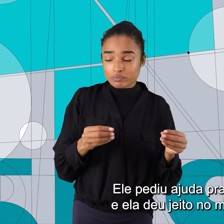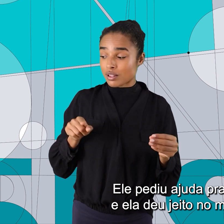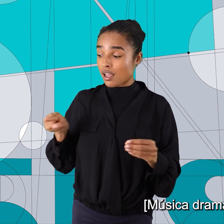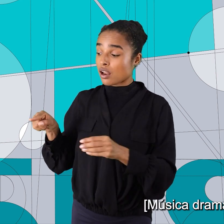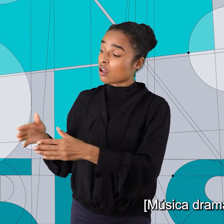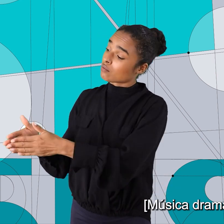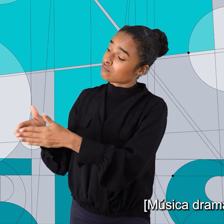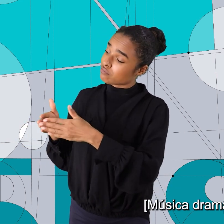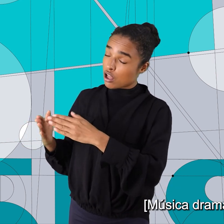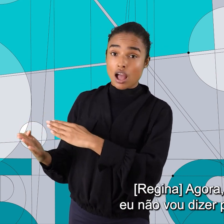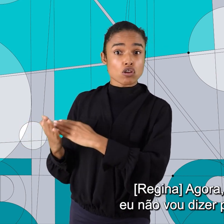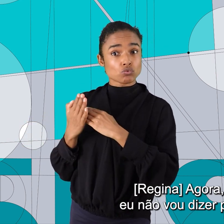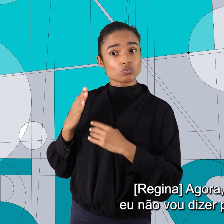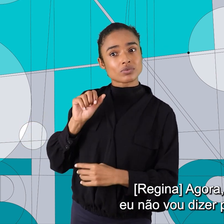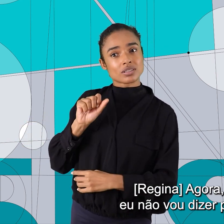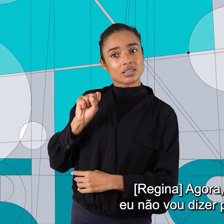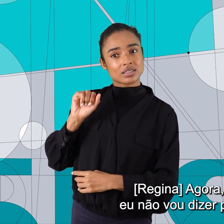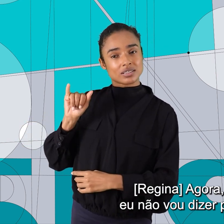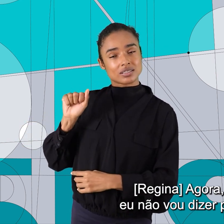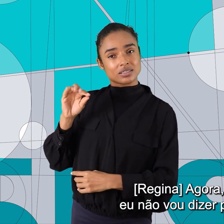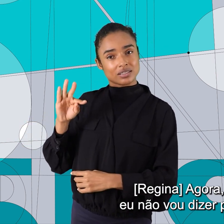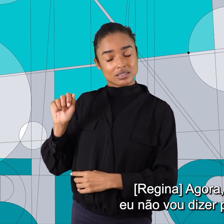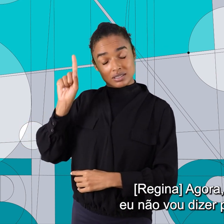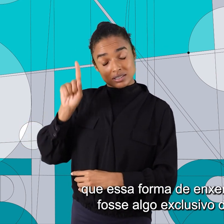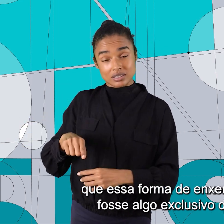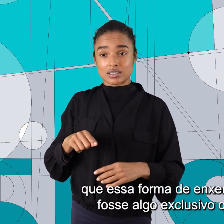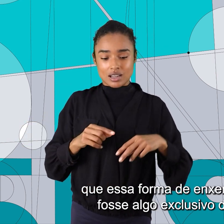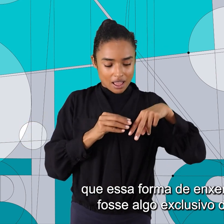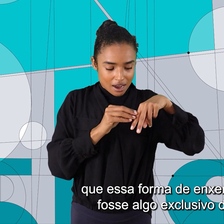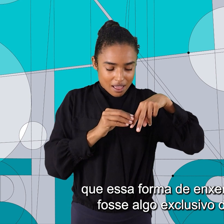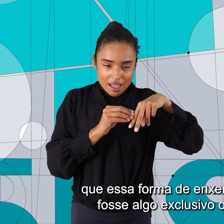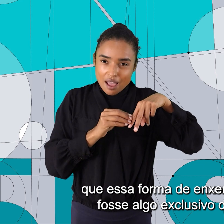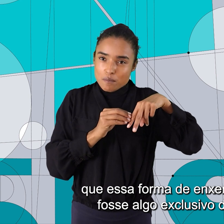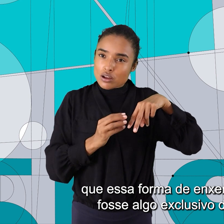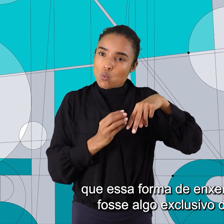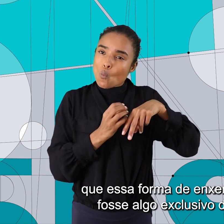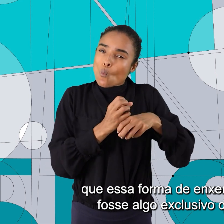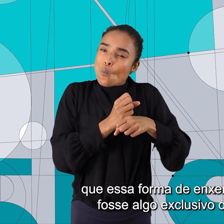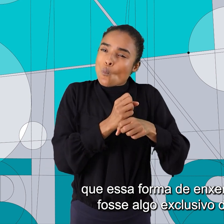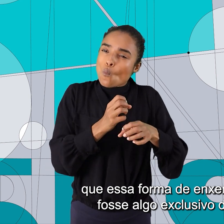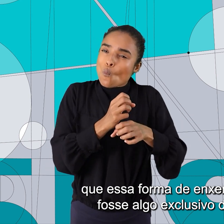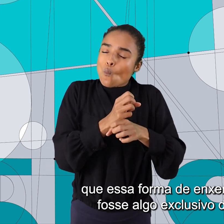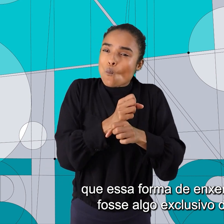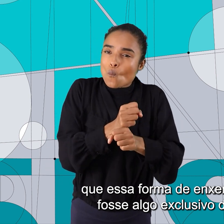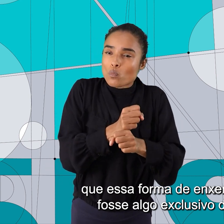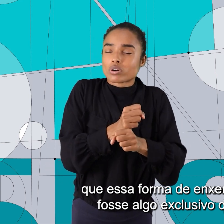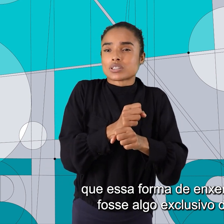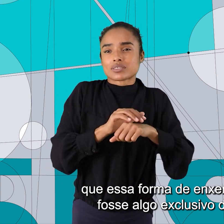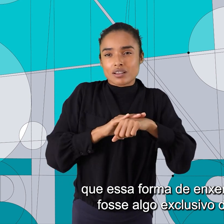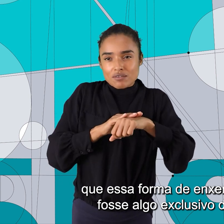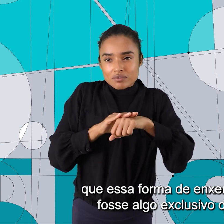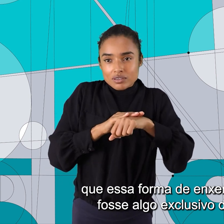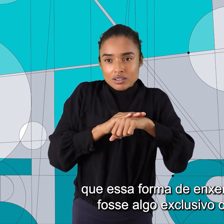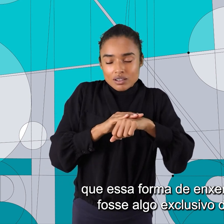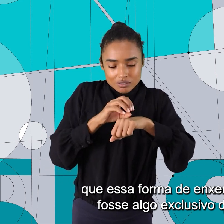jeito no machucado. Agora, Thiago, eu não vou dizer para você que essa forma de enxergar as doenças fosse algo